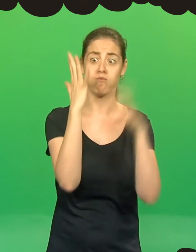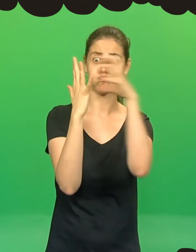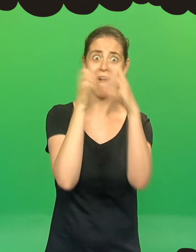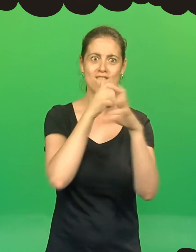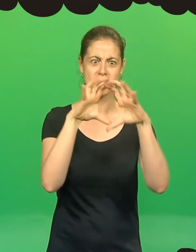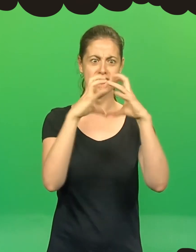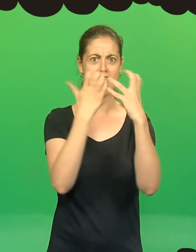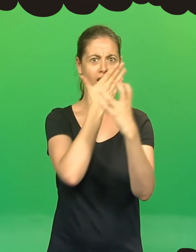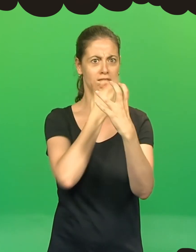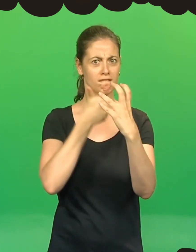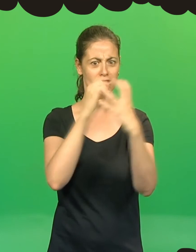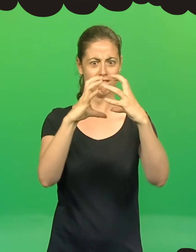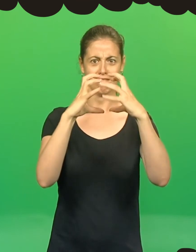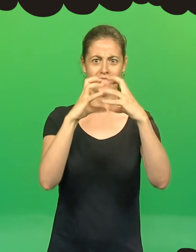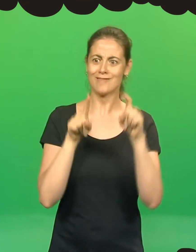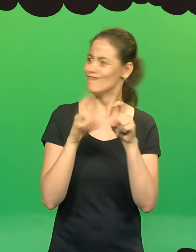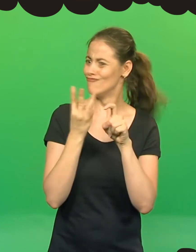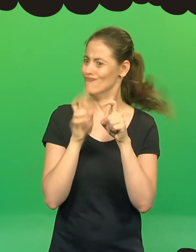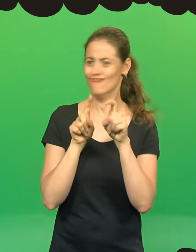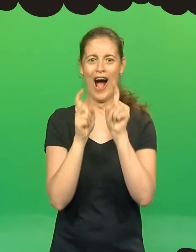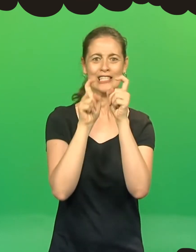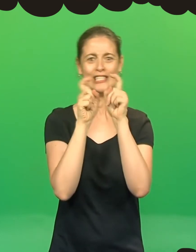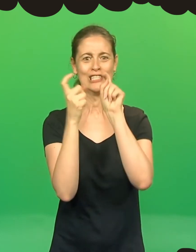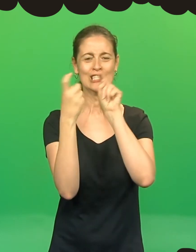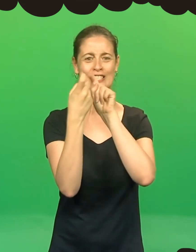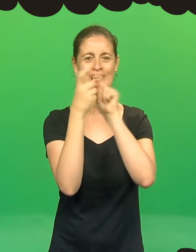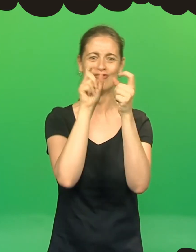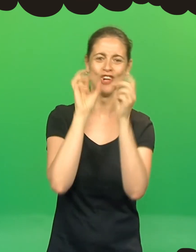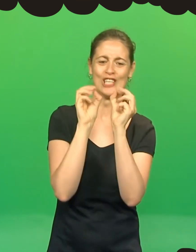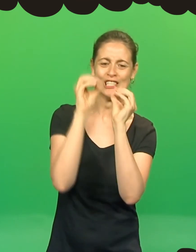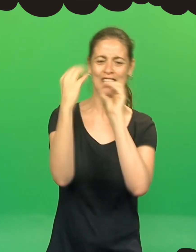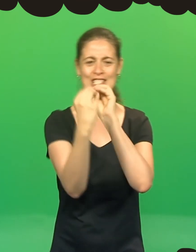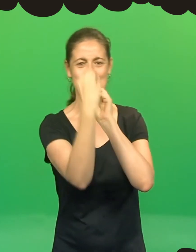muito amigas. Encontraram uma linda maçã que partilharam para matar a fome.